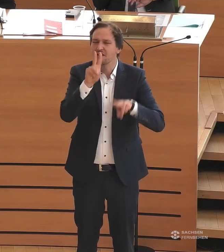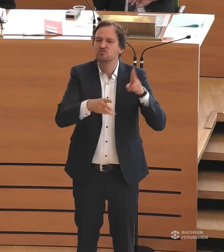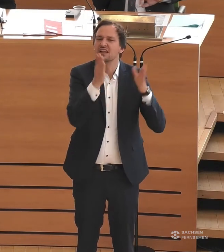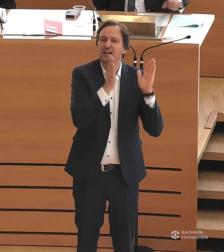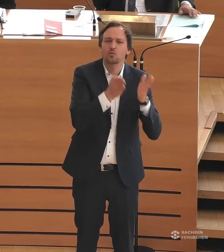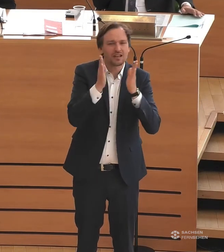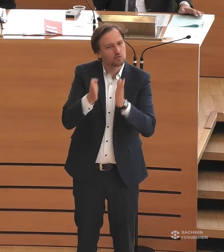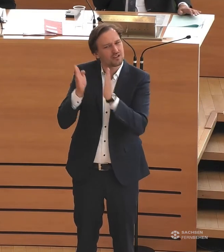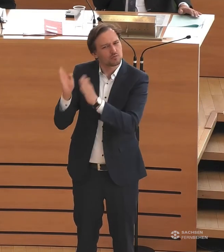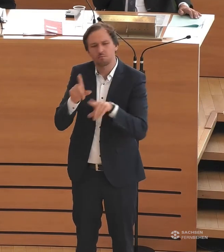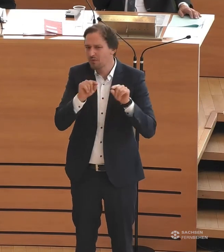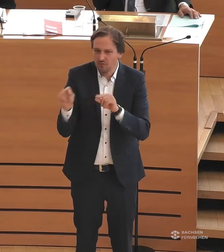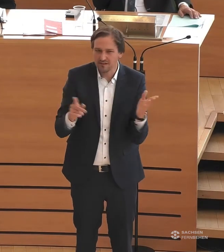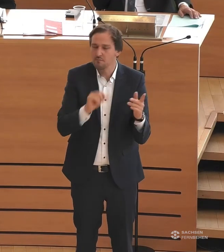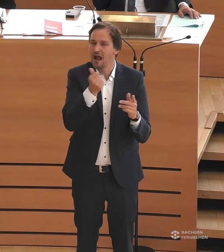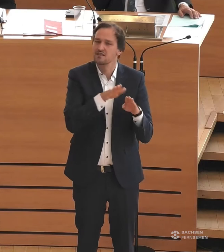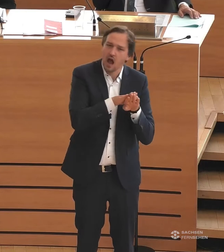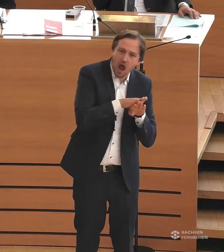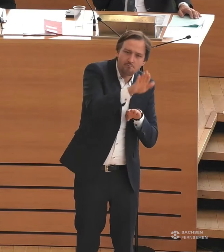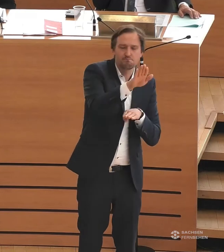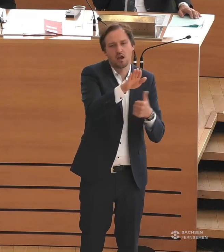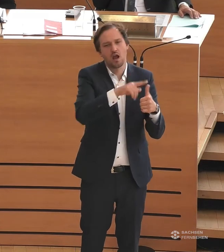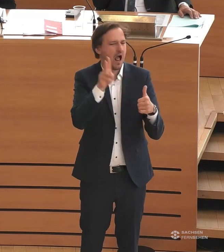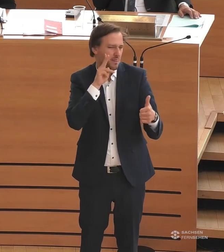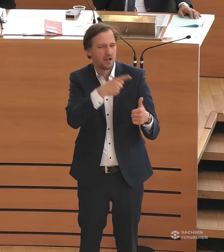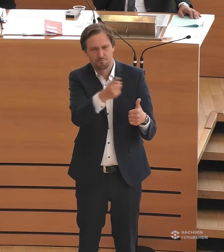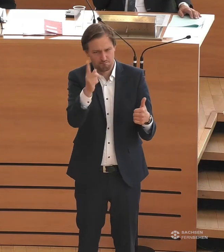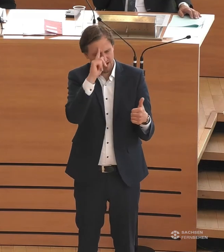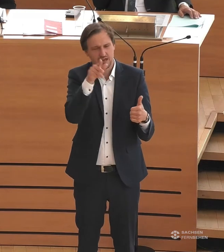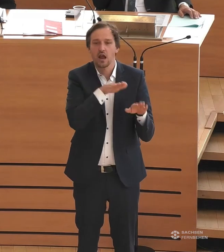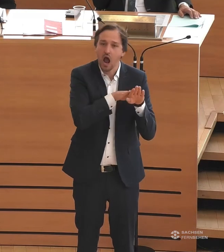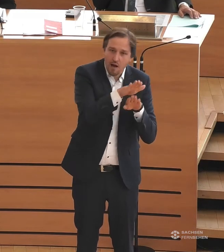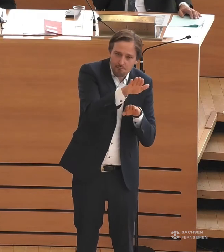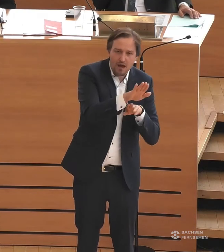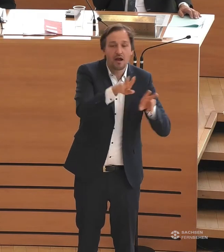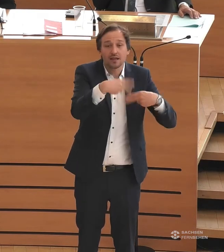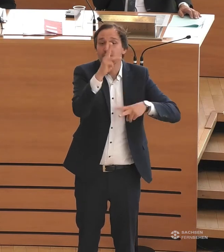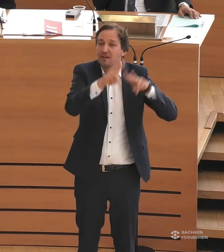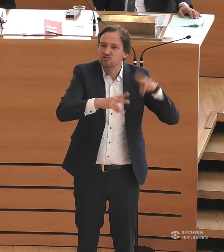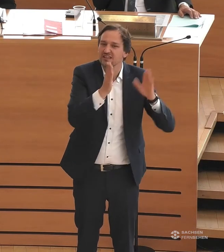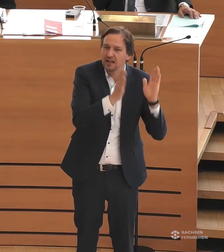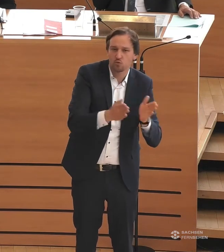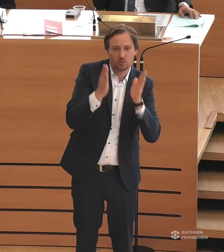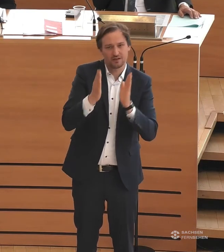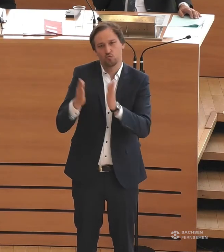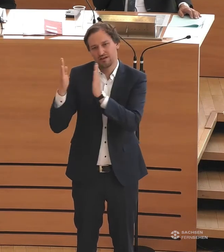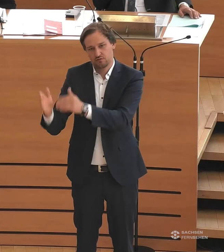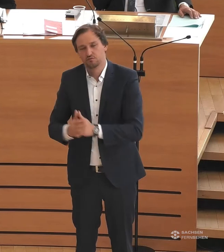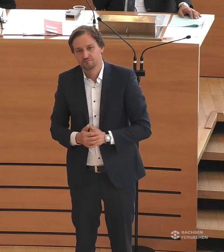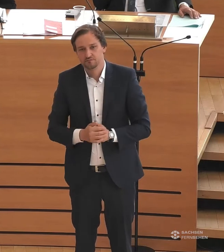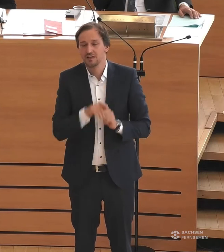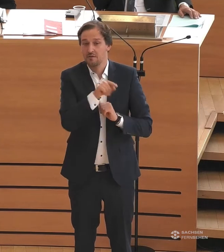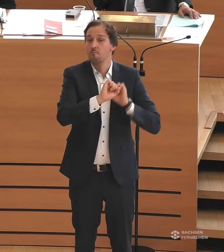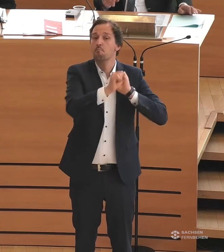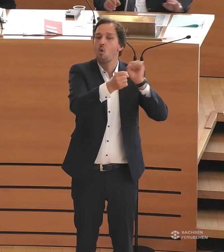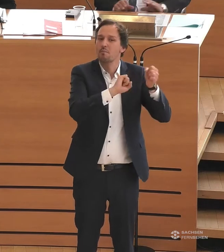ja so im Alltagsgebrauch immer so die Rampe verbunden wird, aber es gibt eben verschiedene Kategorien. Es gibt mobile